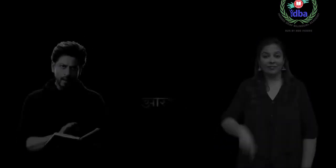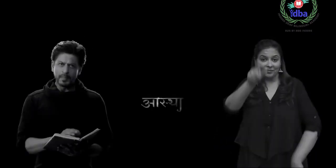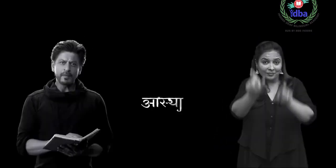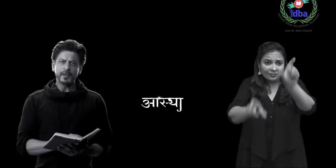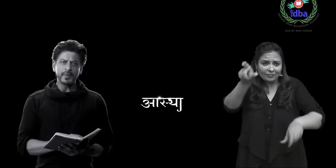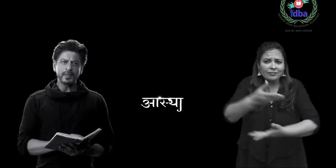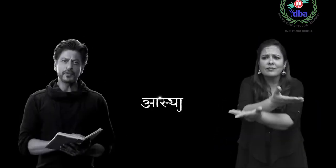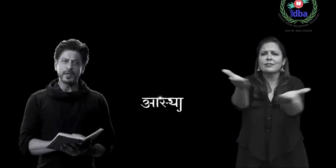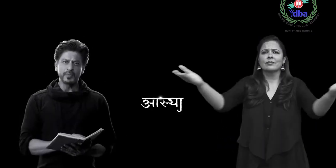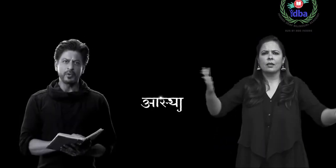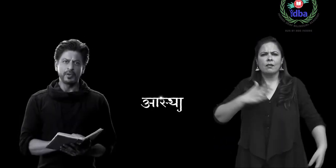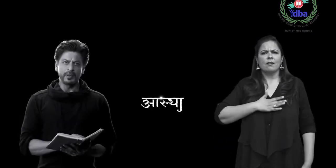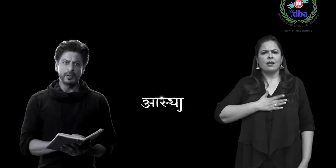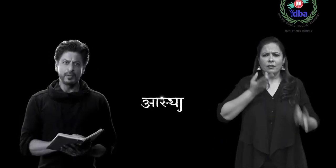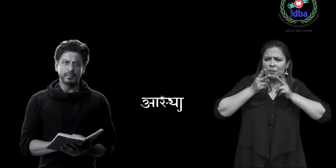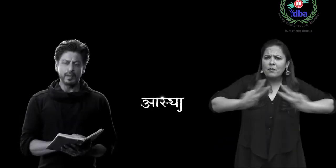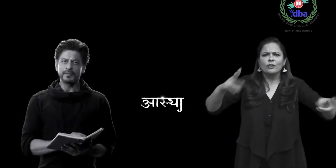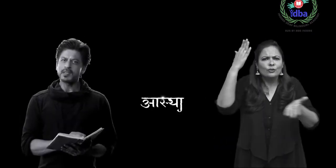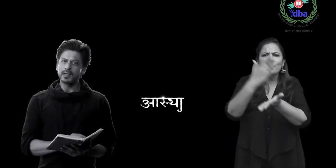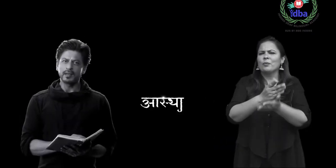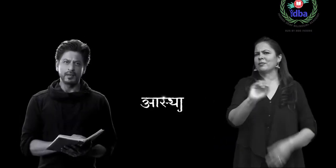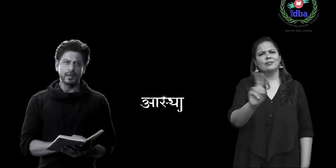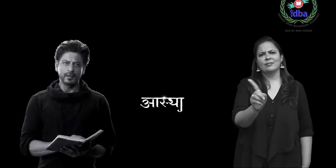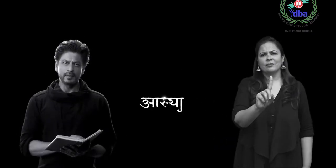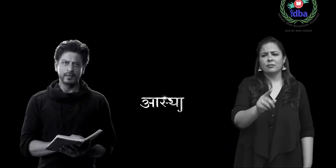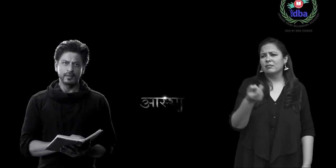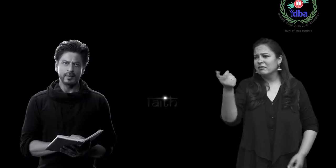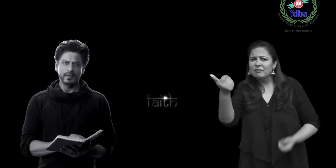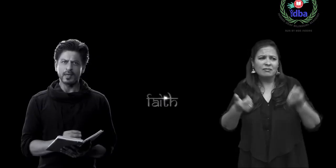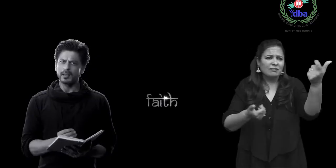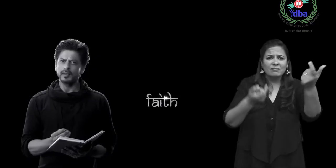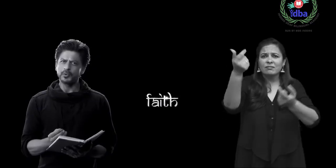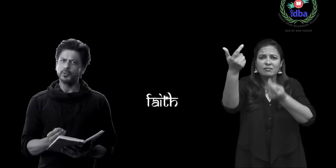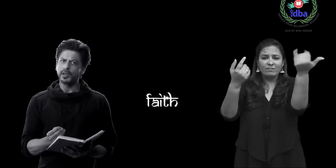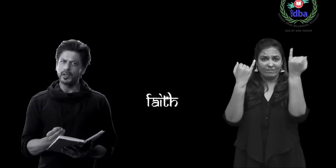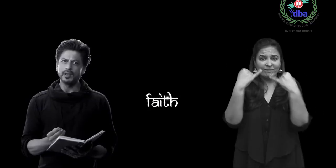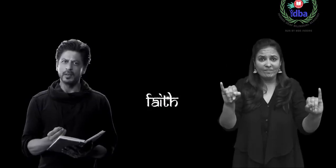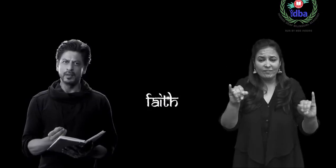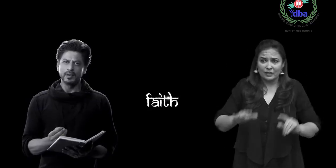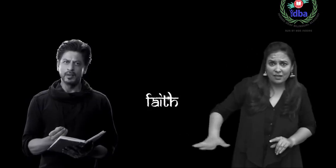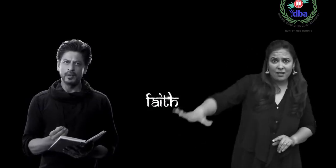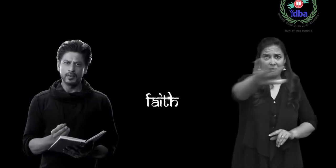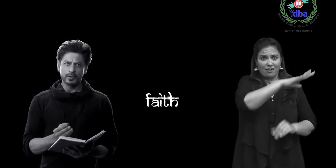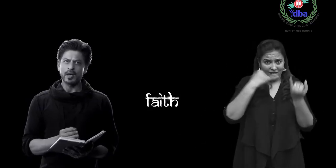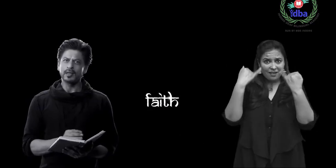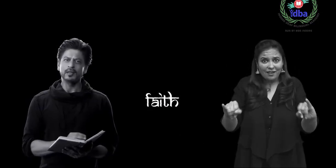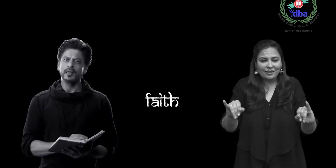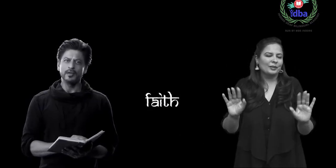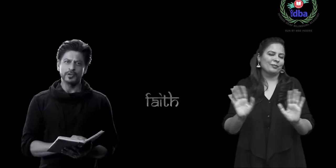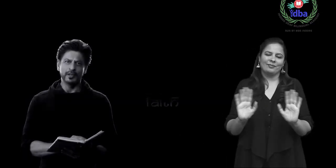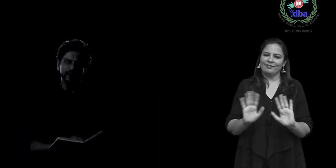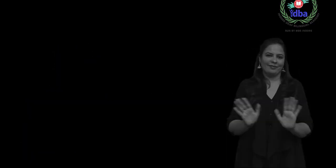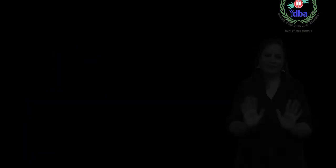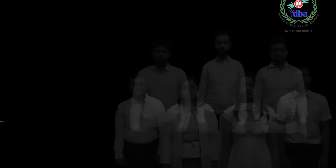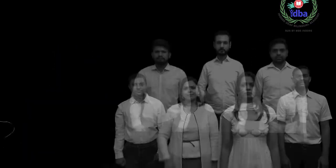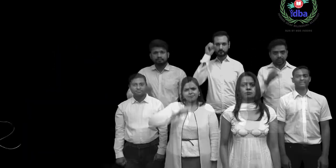اب مانفتہ میں بشواس مت کھوئی مانفتہ ساغر کی طرح ہے اگر ساغر کی کچھ بوندے گندی ہیں تو